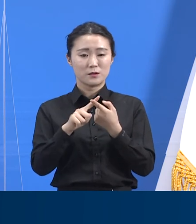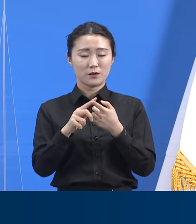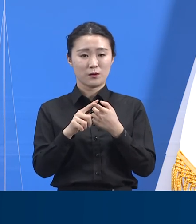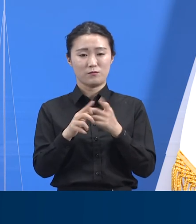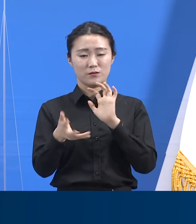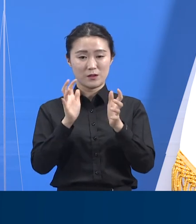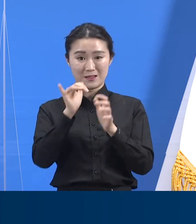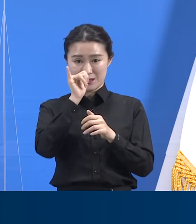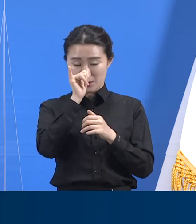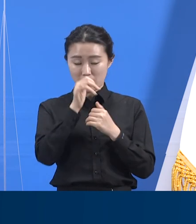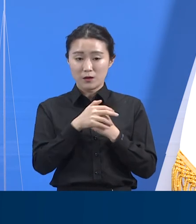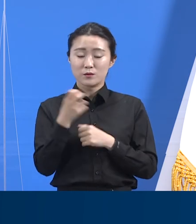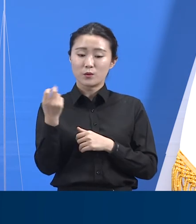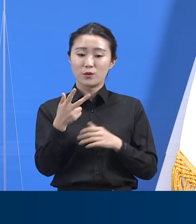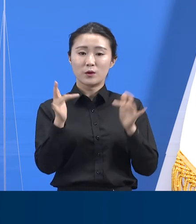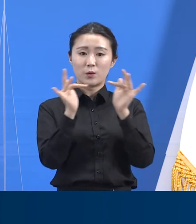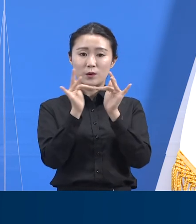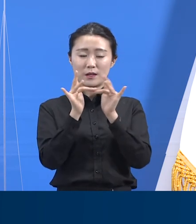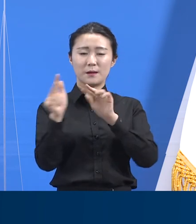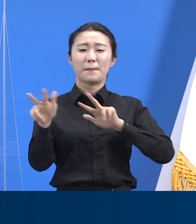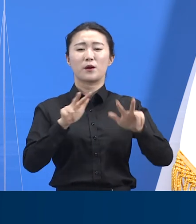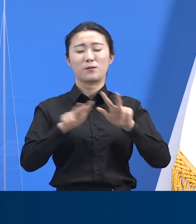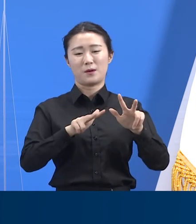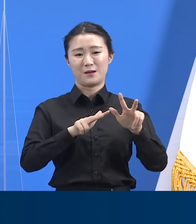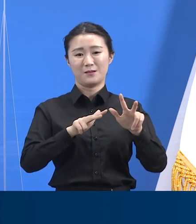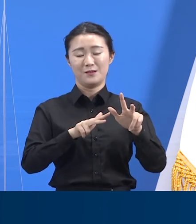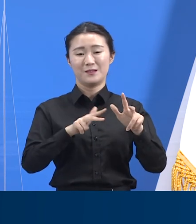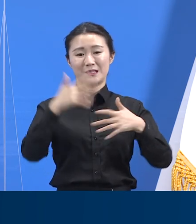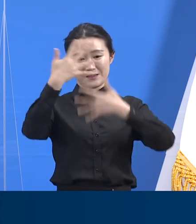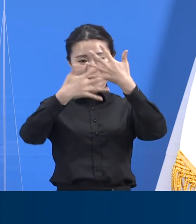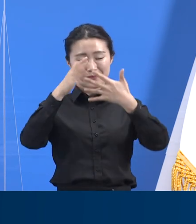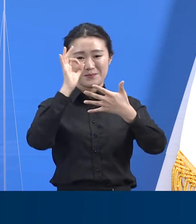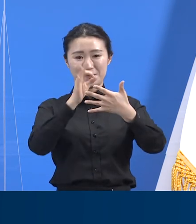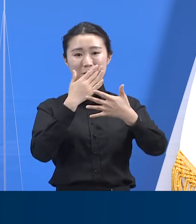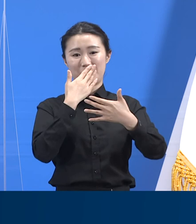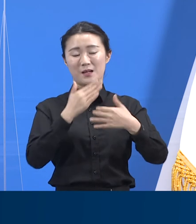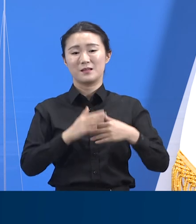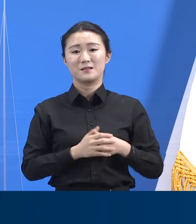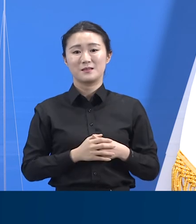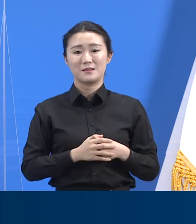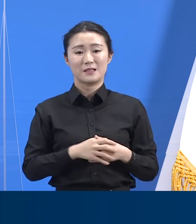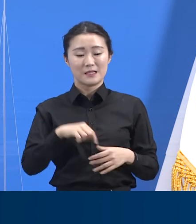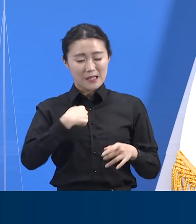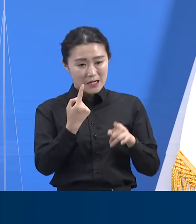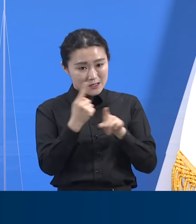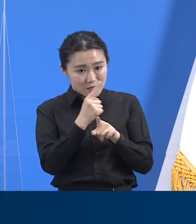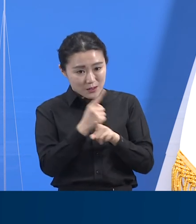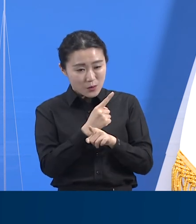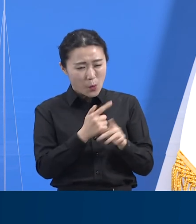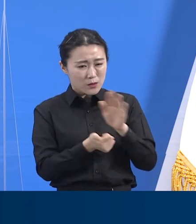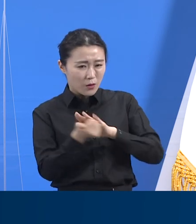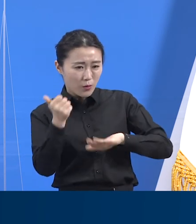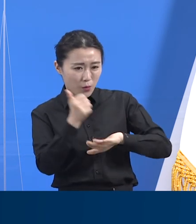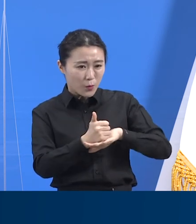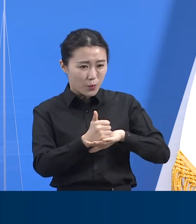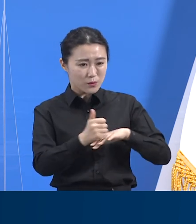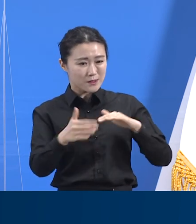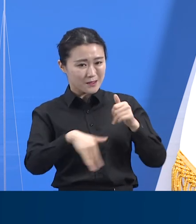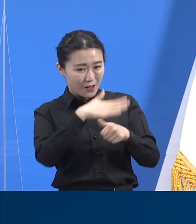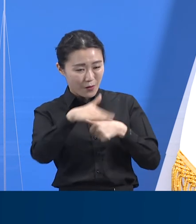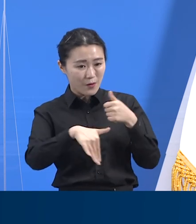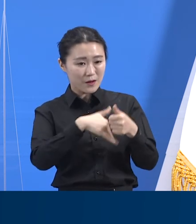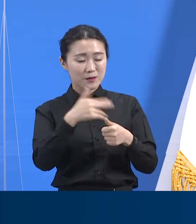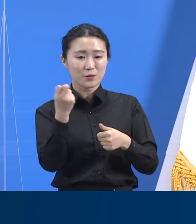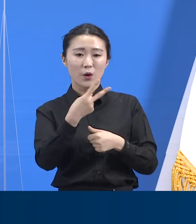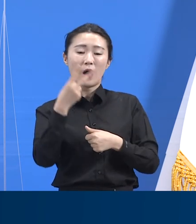온라인 접속도 공개되어 있습니다. 경기도 코로나19 자가치료 프로그램의 성과와 앞으로의 전망에 대한 고민을 널리